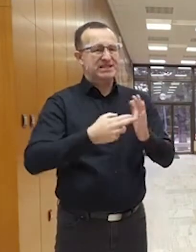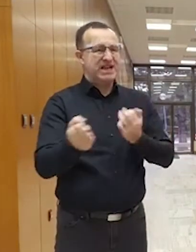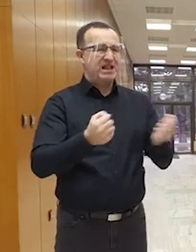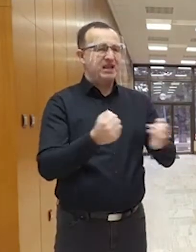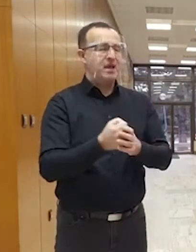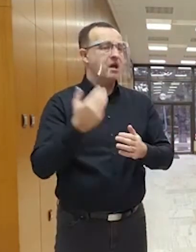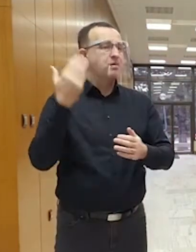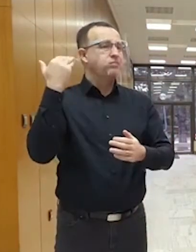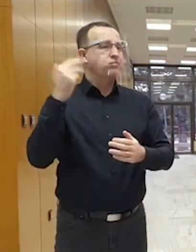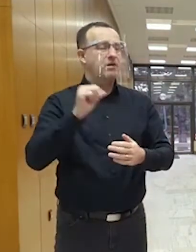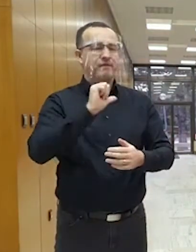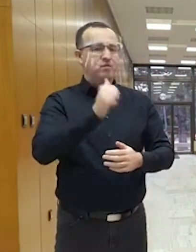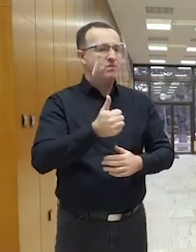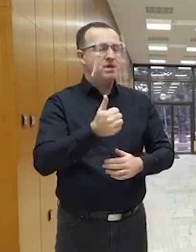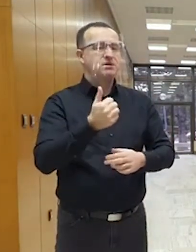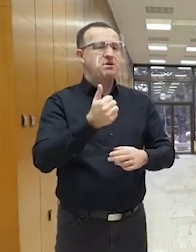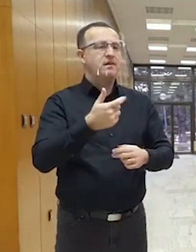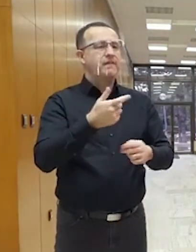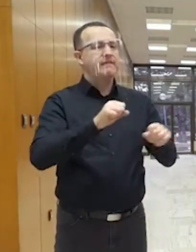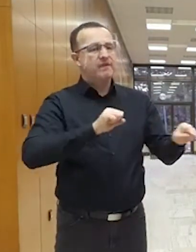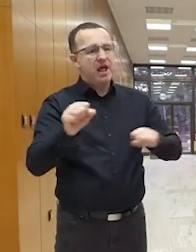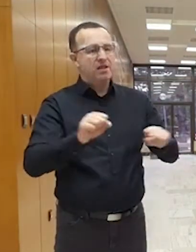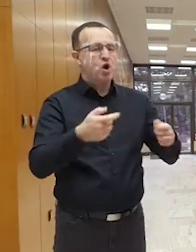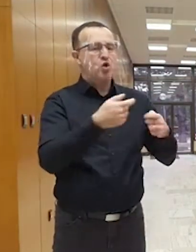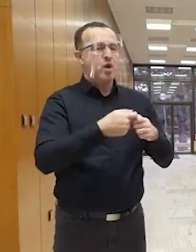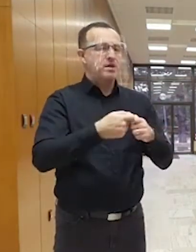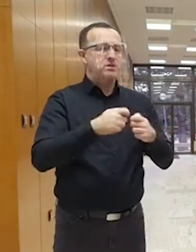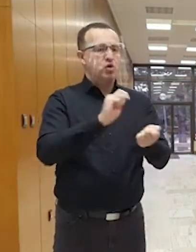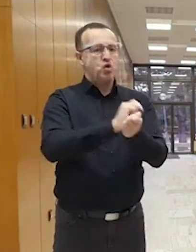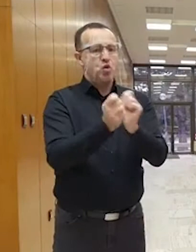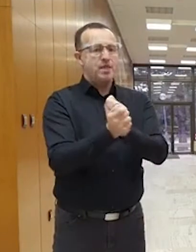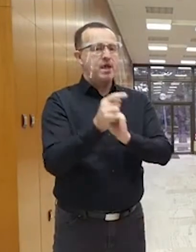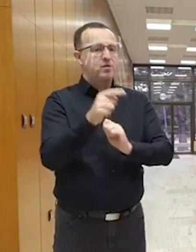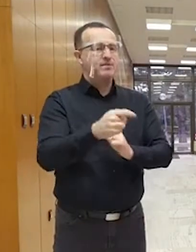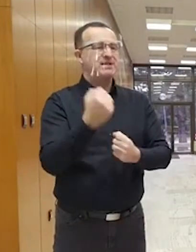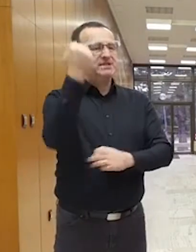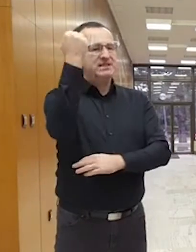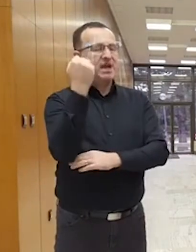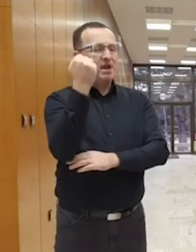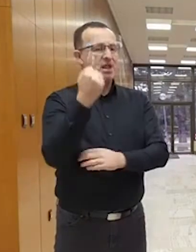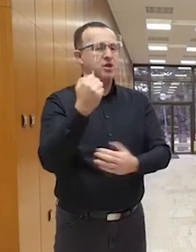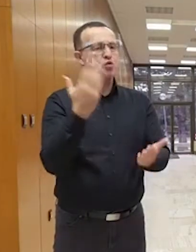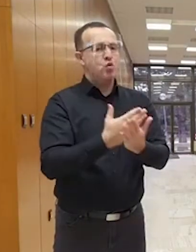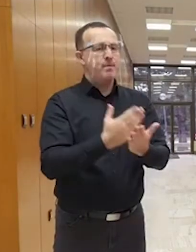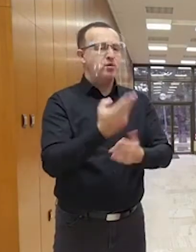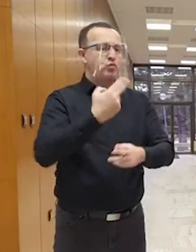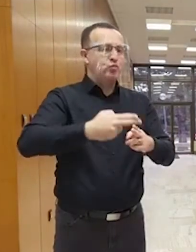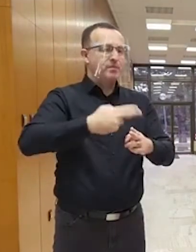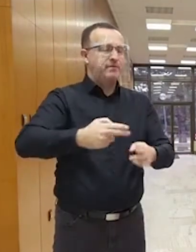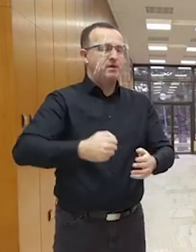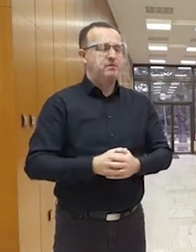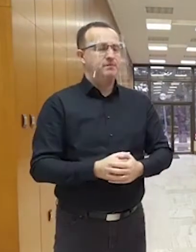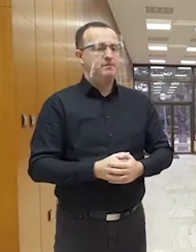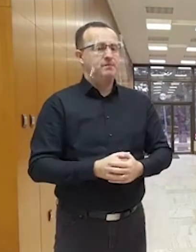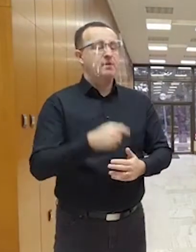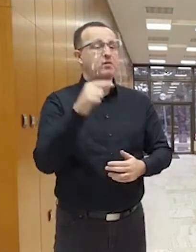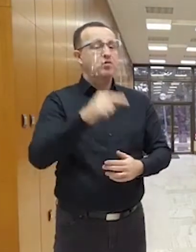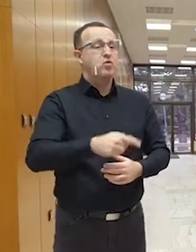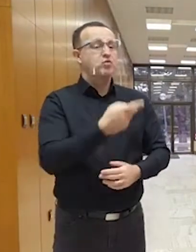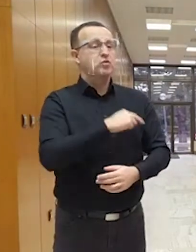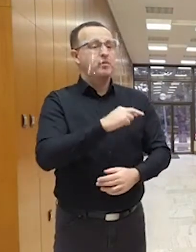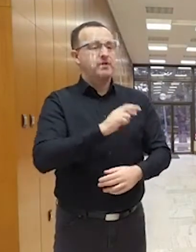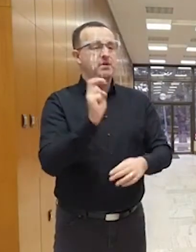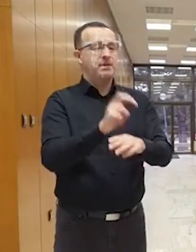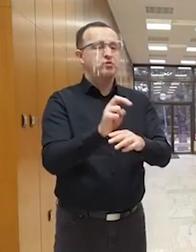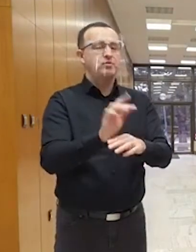období nebola ani vláda, ani koalícia schopná sa dohodnúť na tomto základnom dokumente. Znamená to zodpovedný